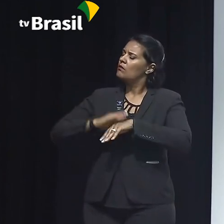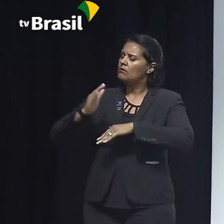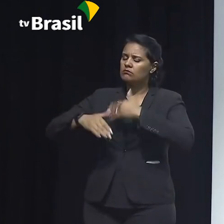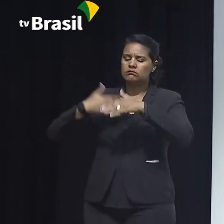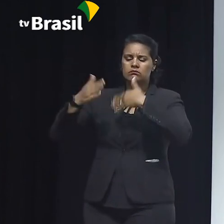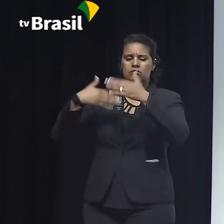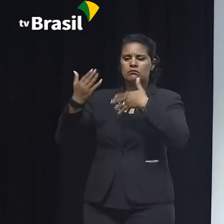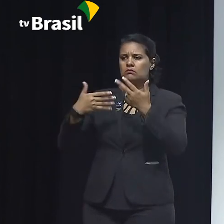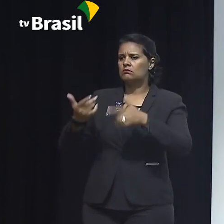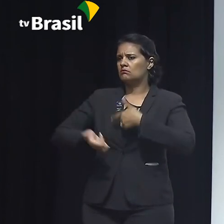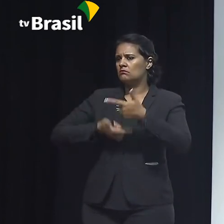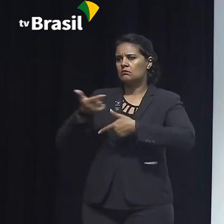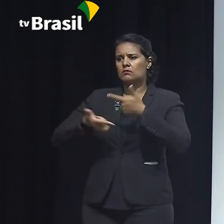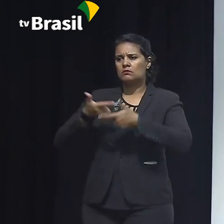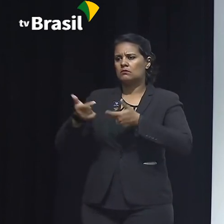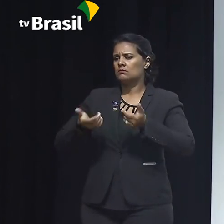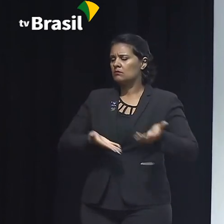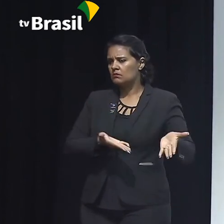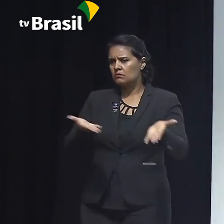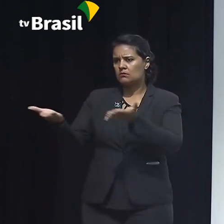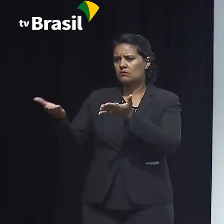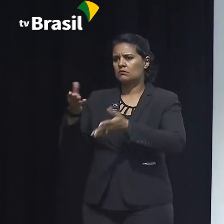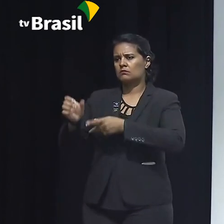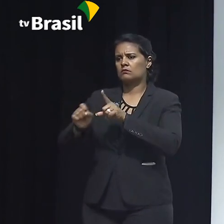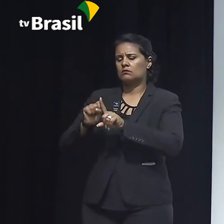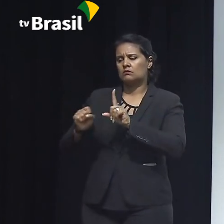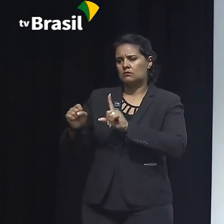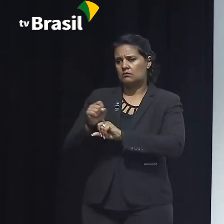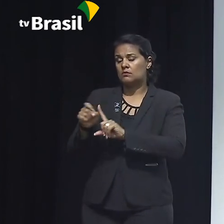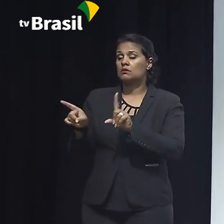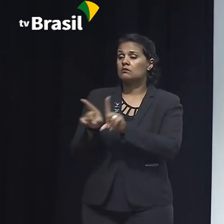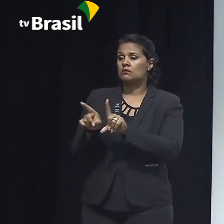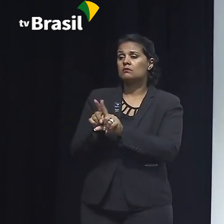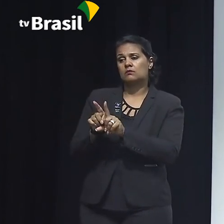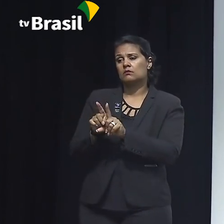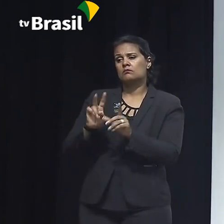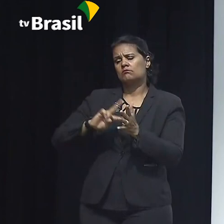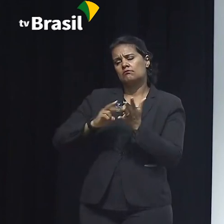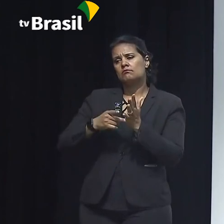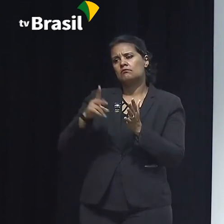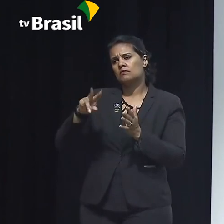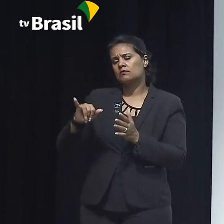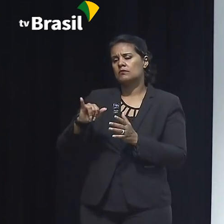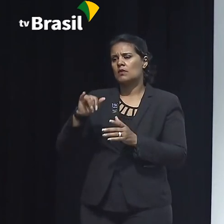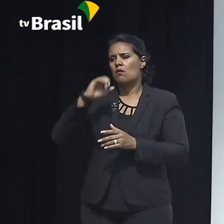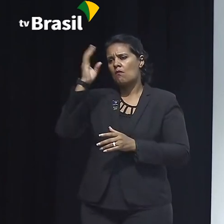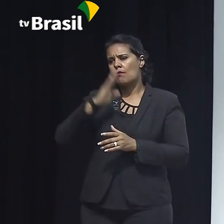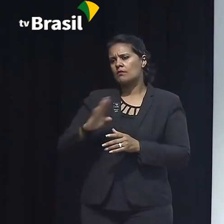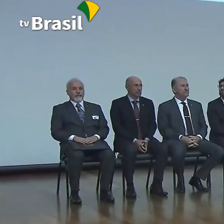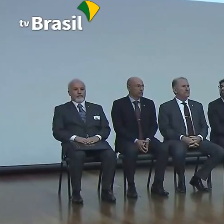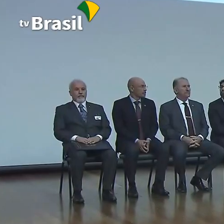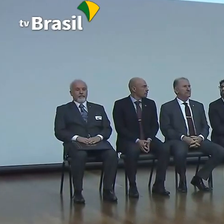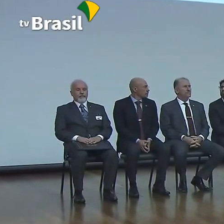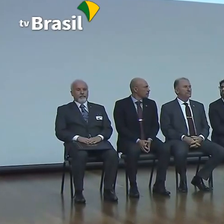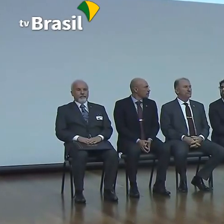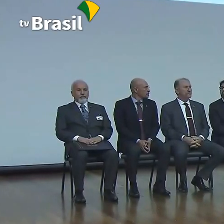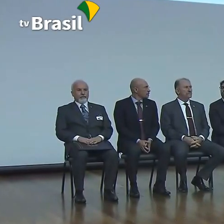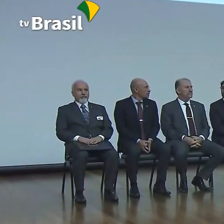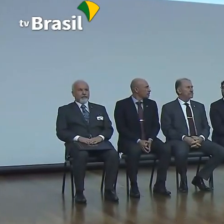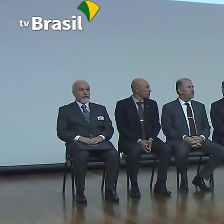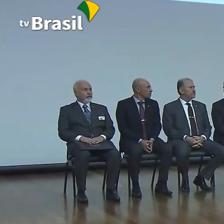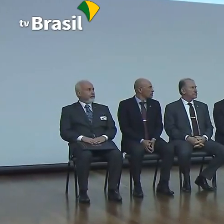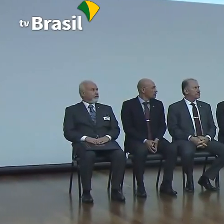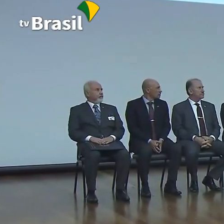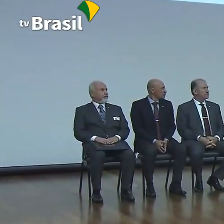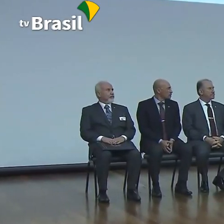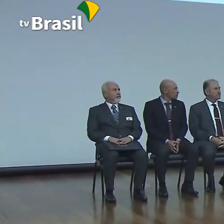entregar serviços de qualidade à sociedade e fazer com que realmente o Brasil alcance o local que ele merece. O presidente do